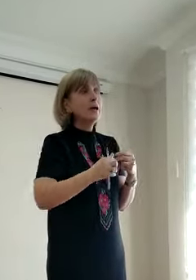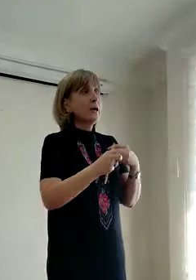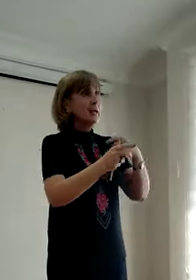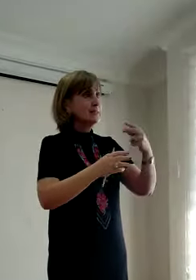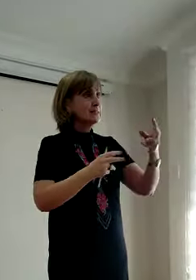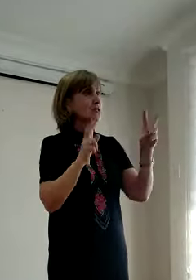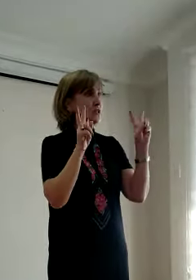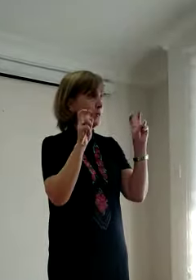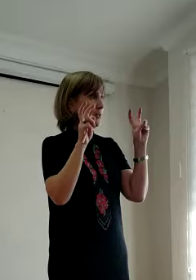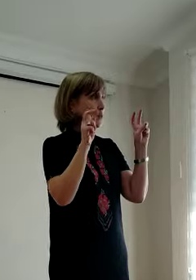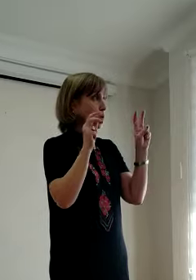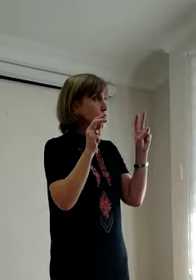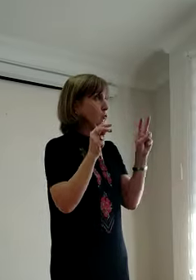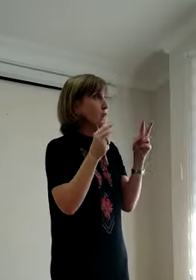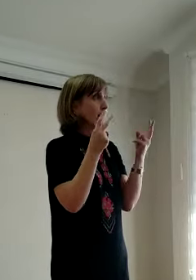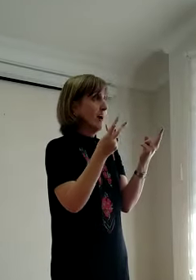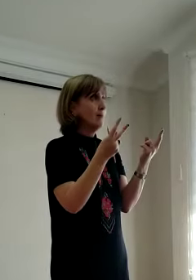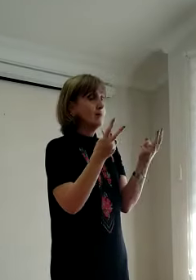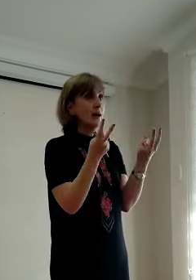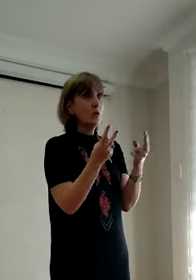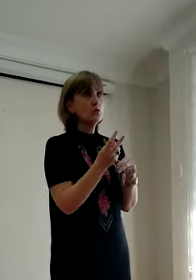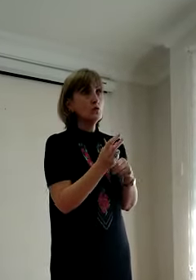İletişim yeni oldu ve ne oldu burada?